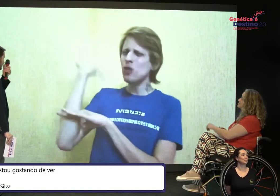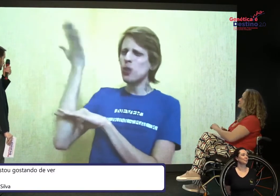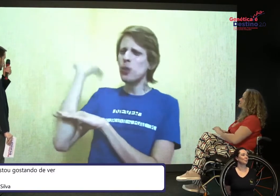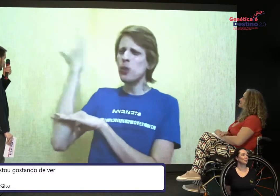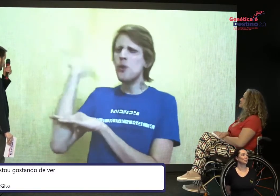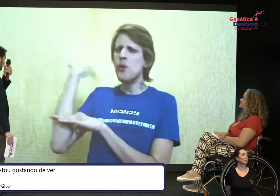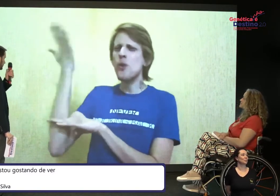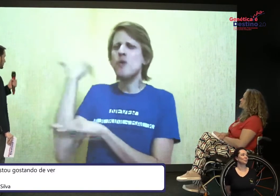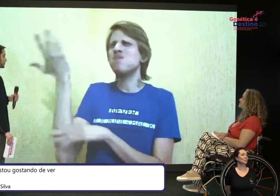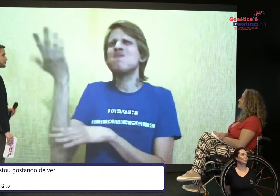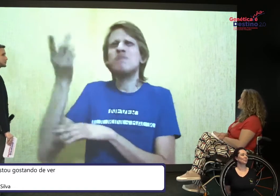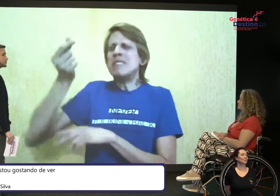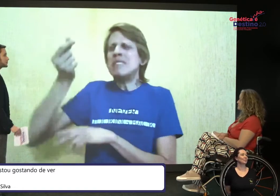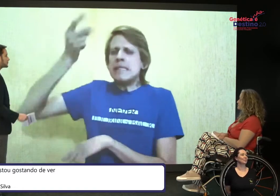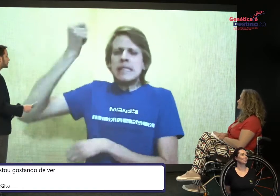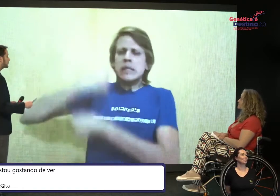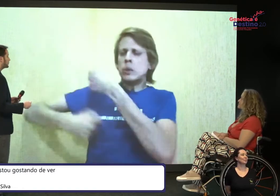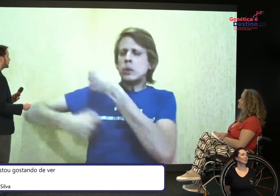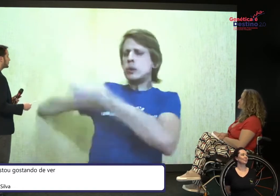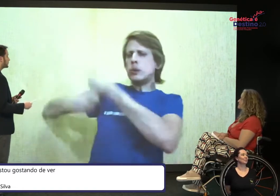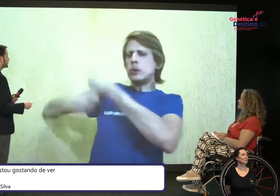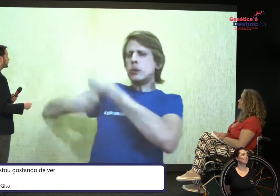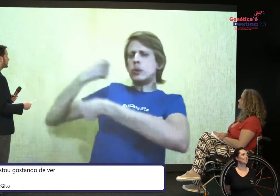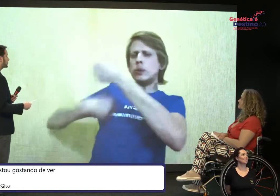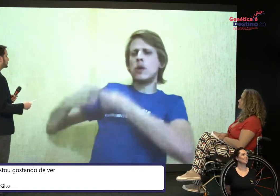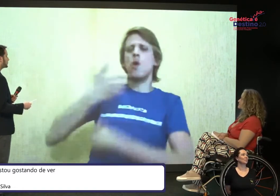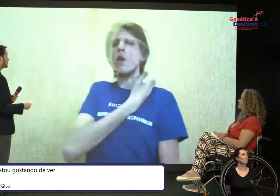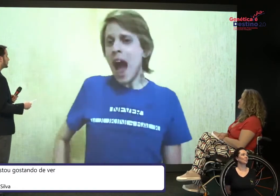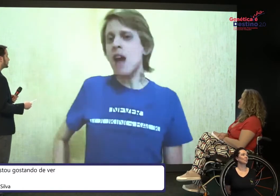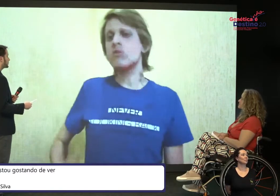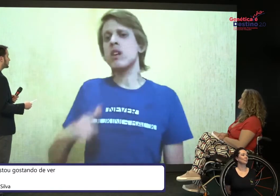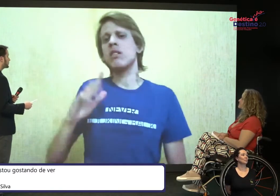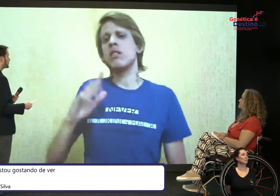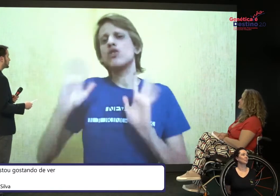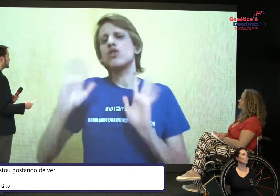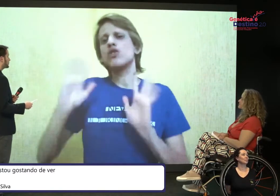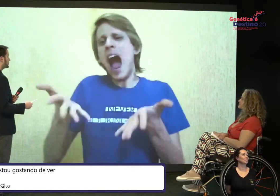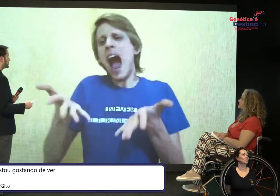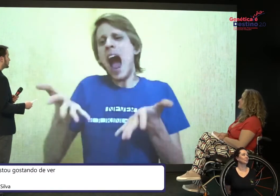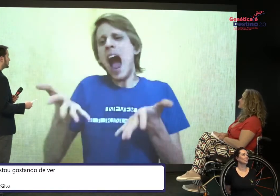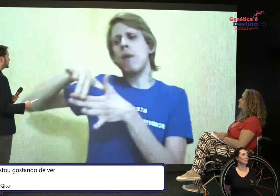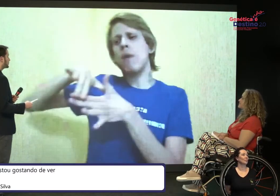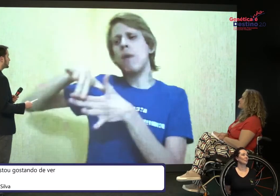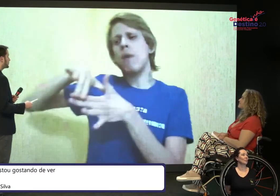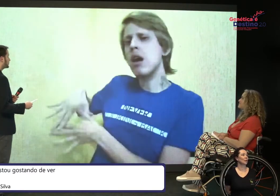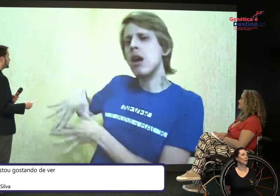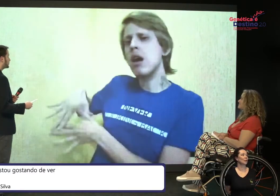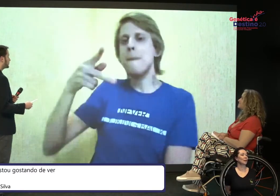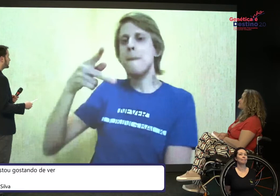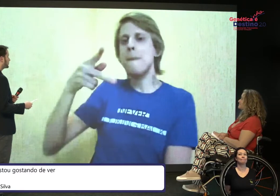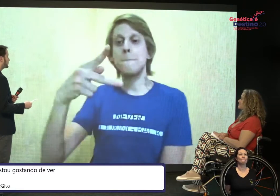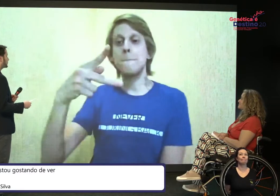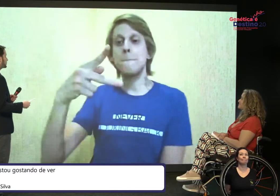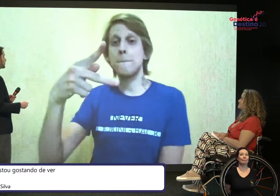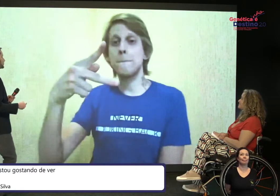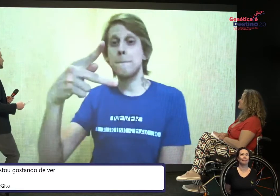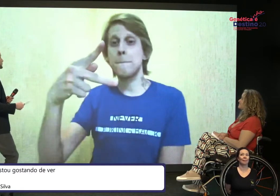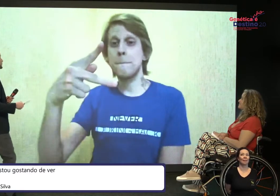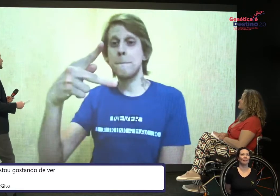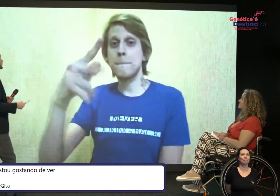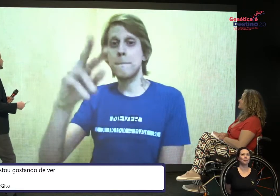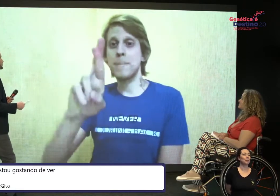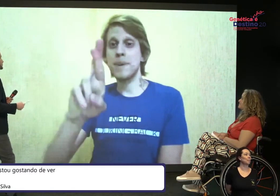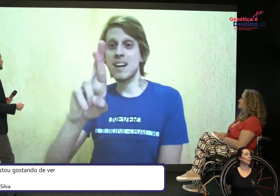passado, muitos anos atrás, mas, pensa assim, anos, anos atrás, já tinha, por exemplo...